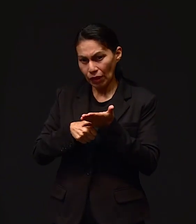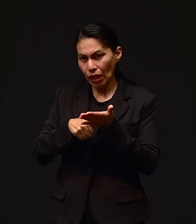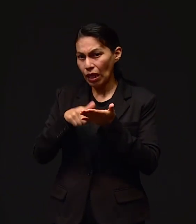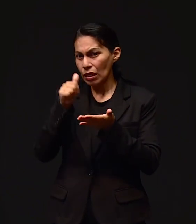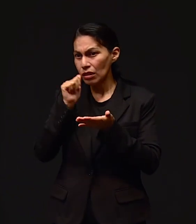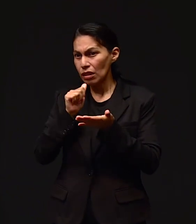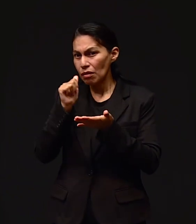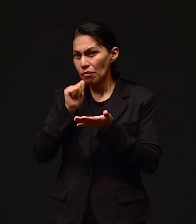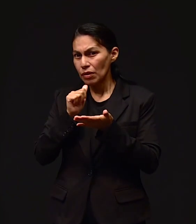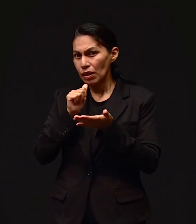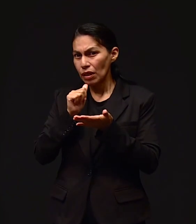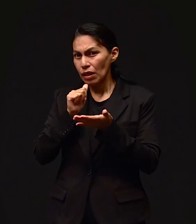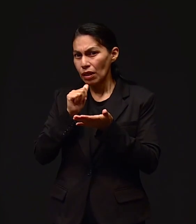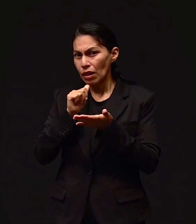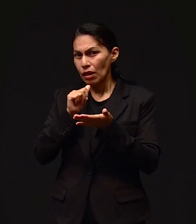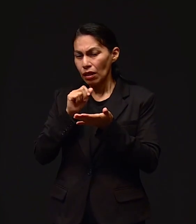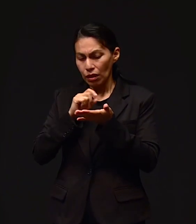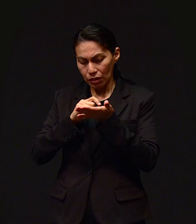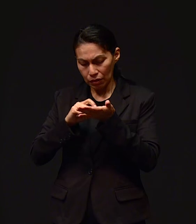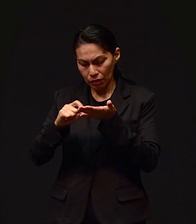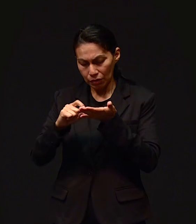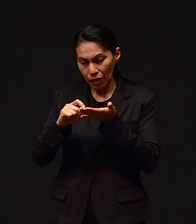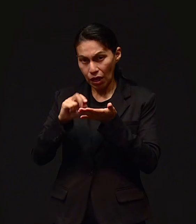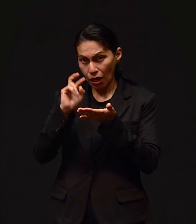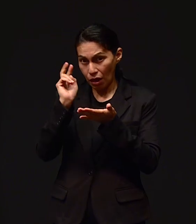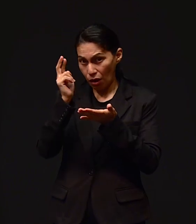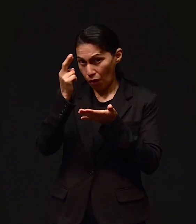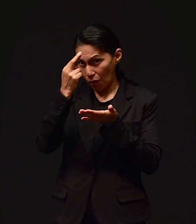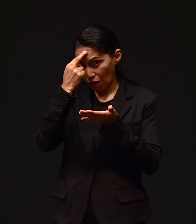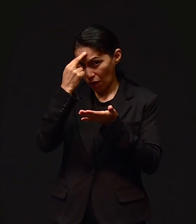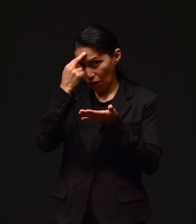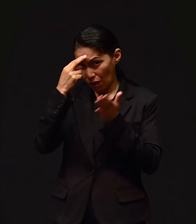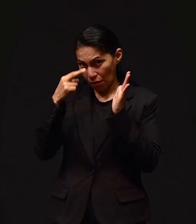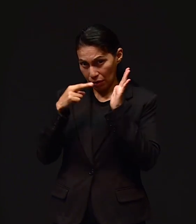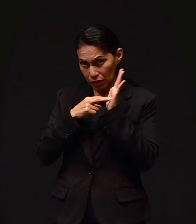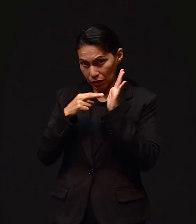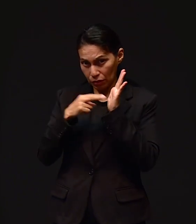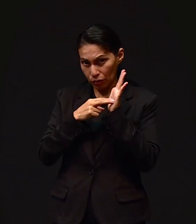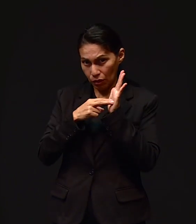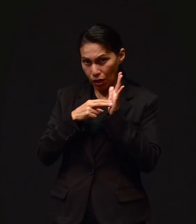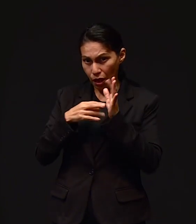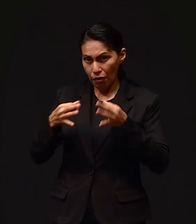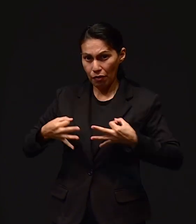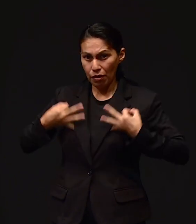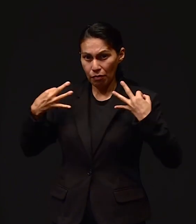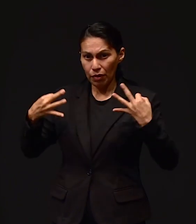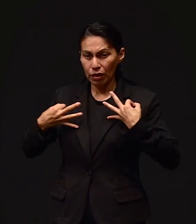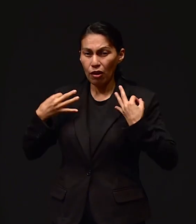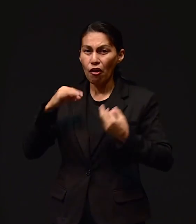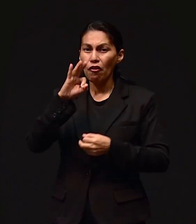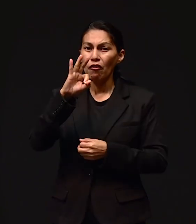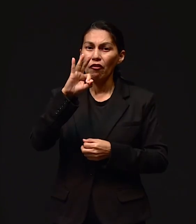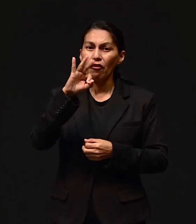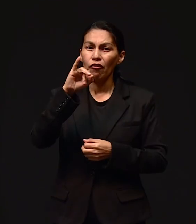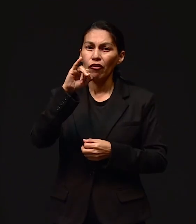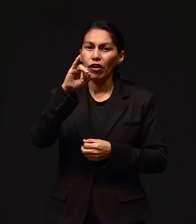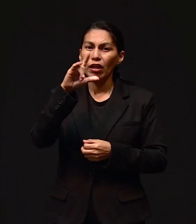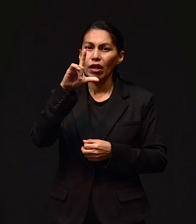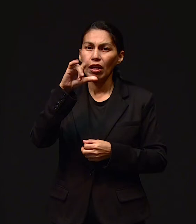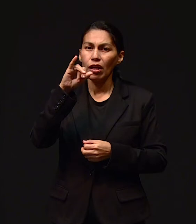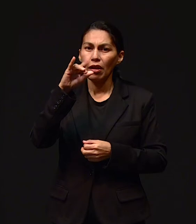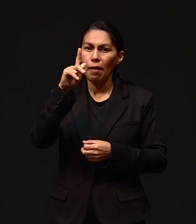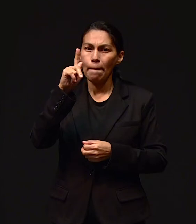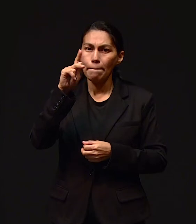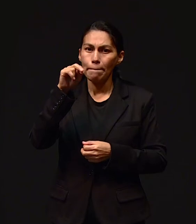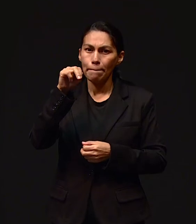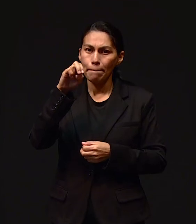al último, siempre me ponía, y recuerda este versículo, o sea, Filipenses 4.13. Todo